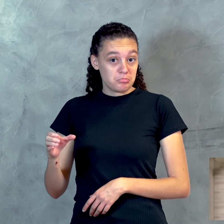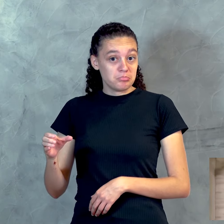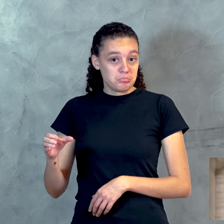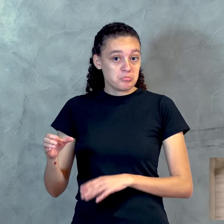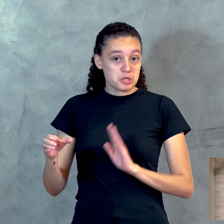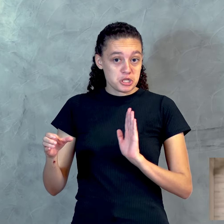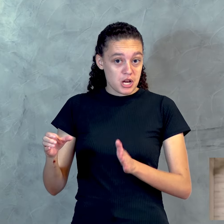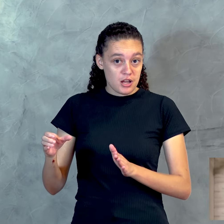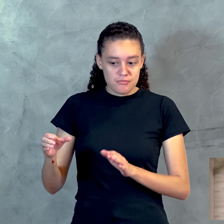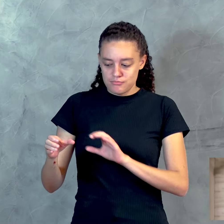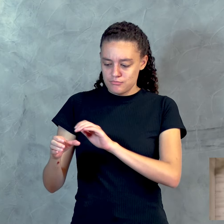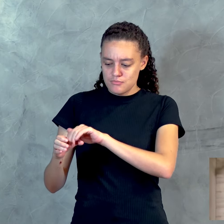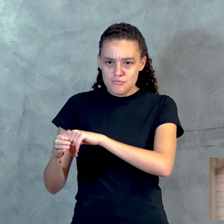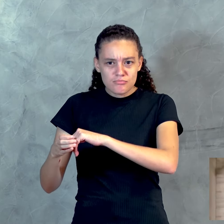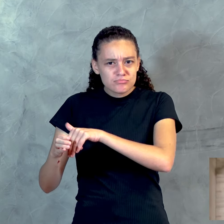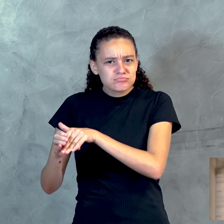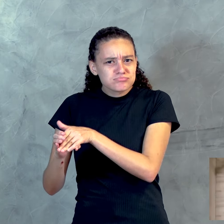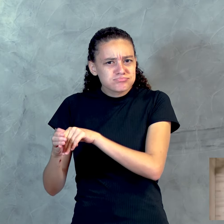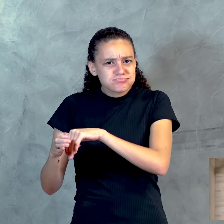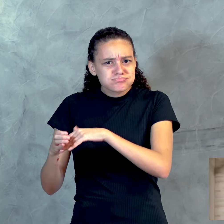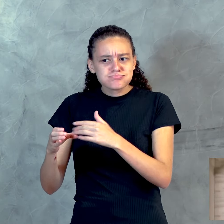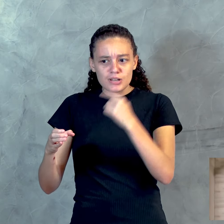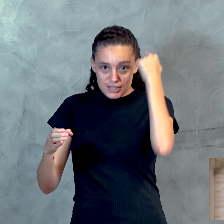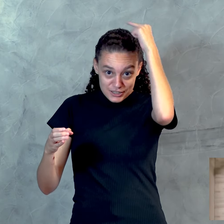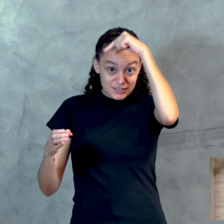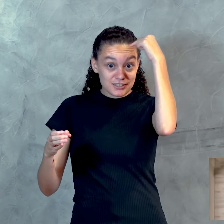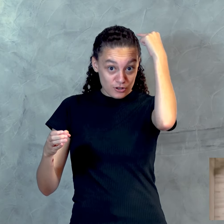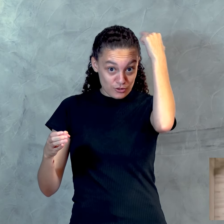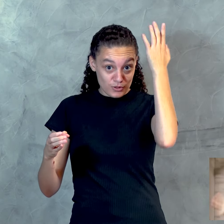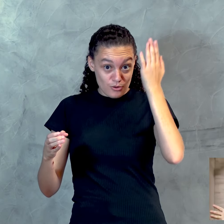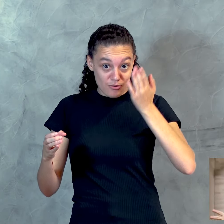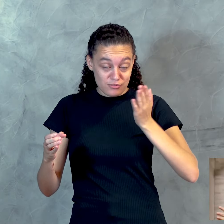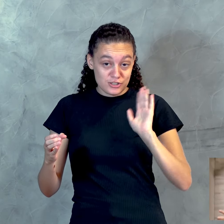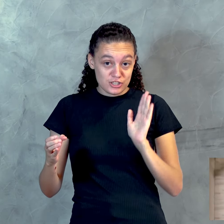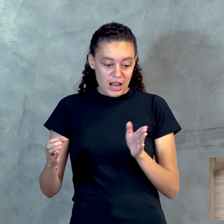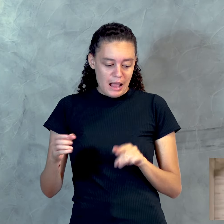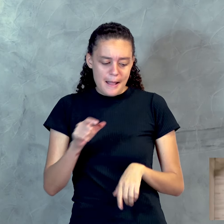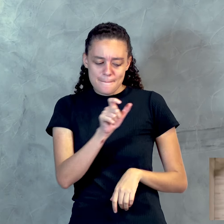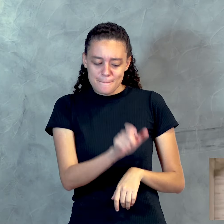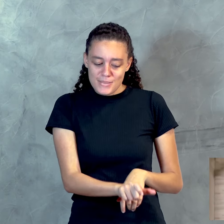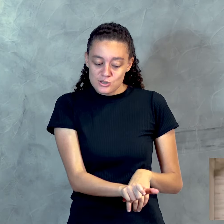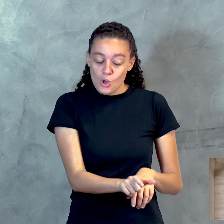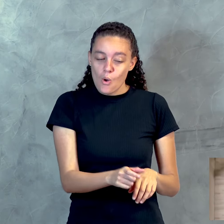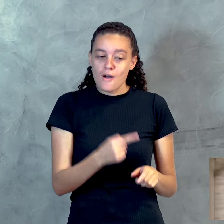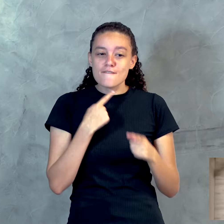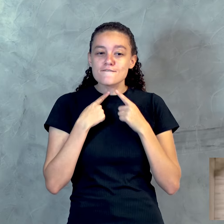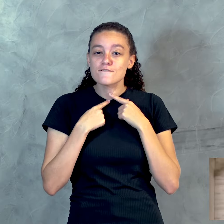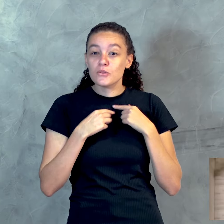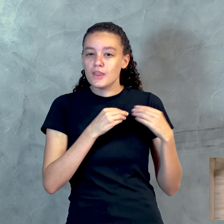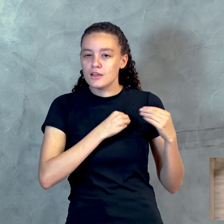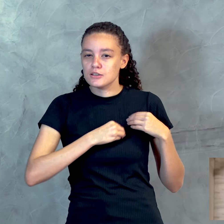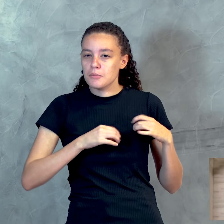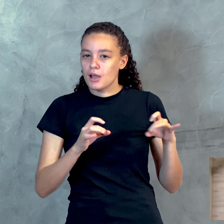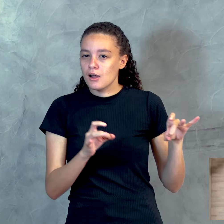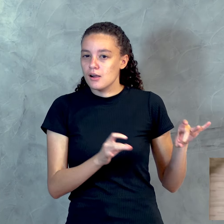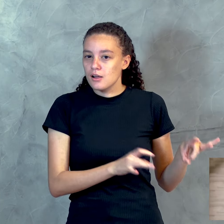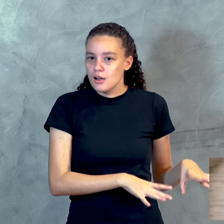lama, lavado, santificado, deixado de fazer aquilo e ter sido purificado?